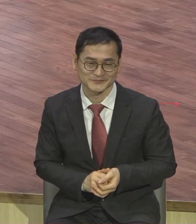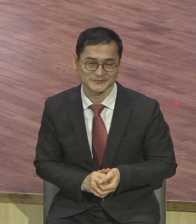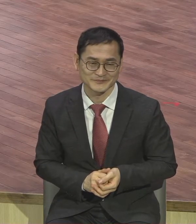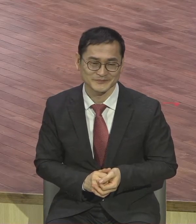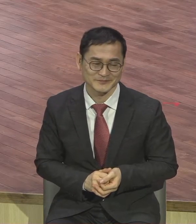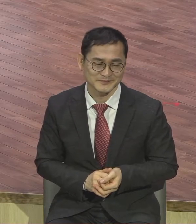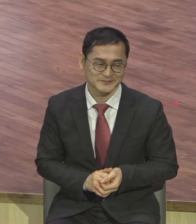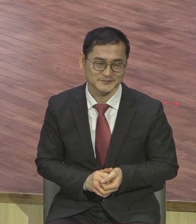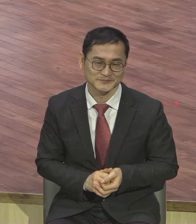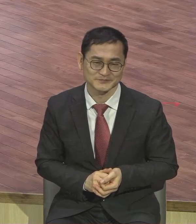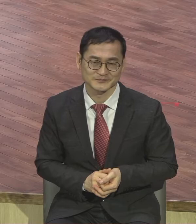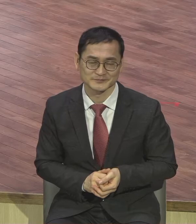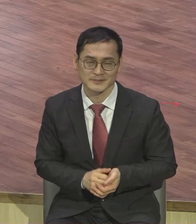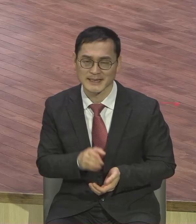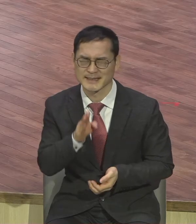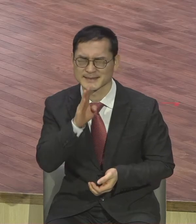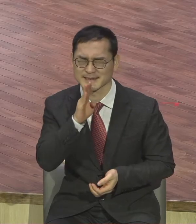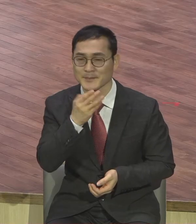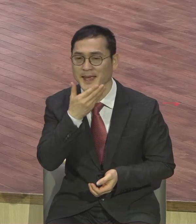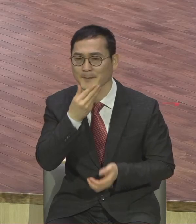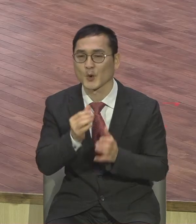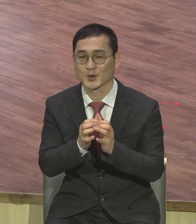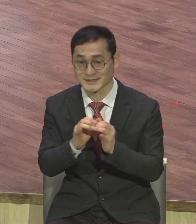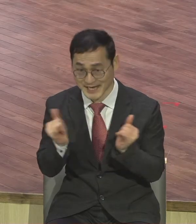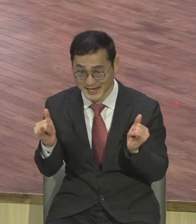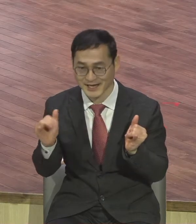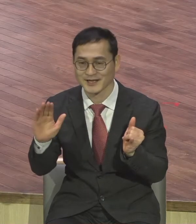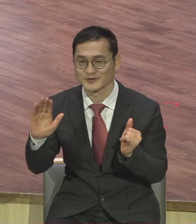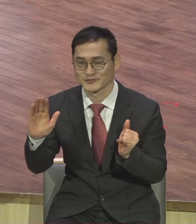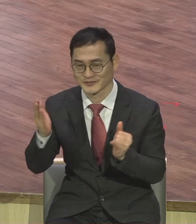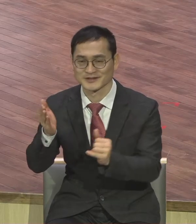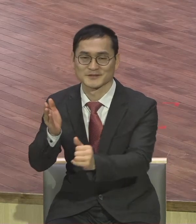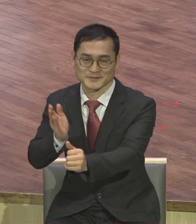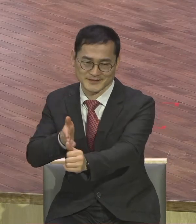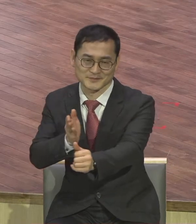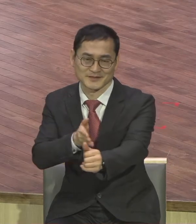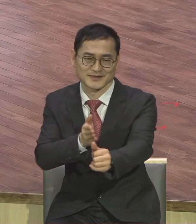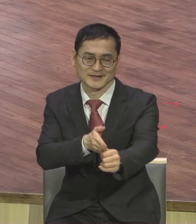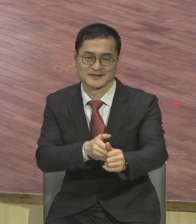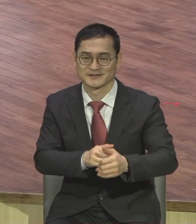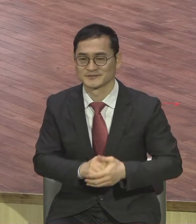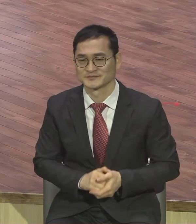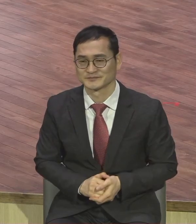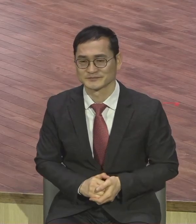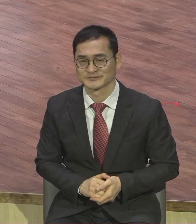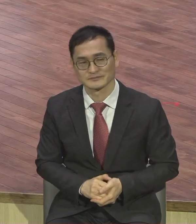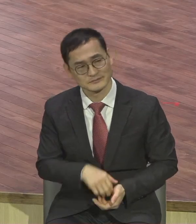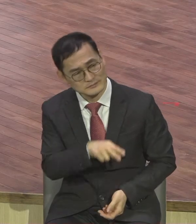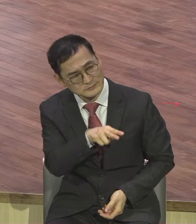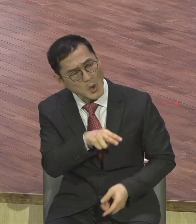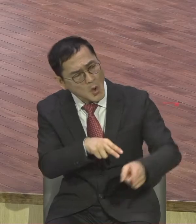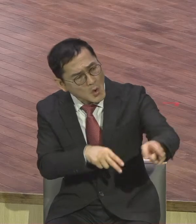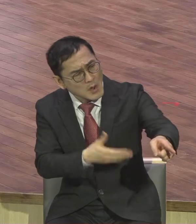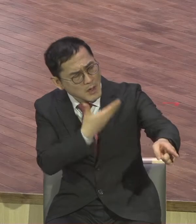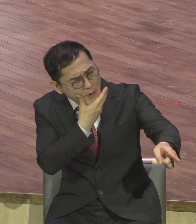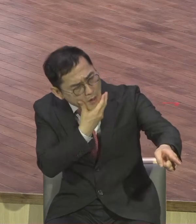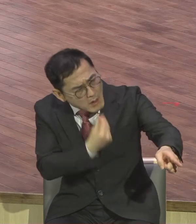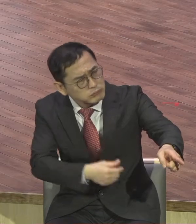참 행복해 보인다 참 행복해 보인다 참 불신자가 볼 때 참 부럽다